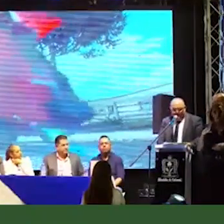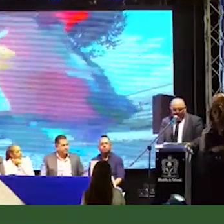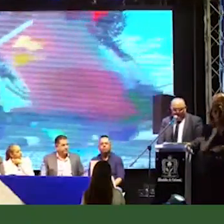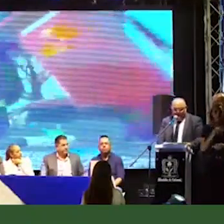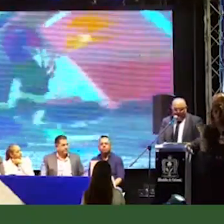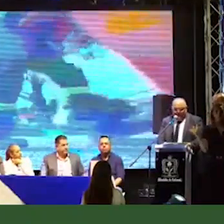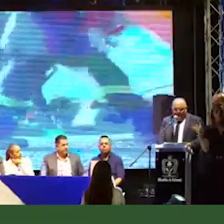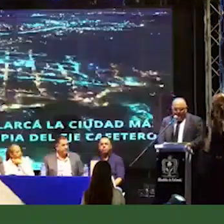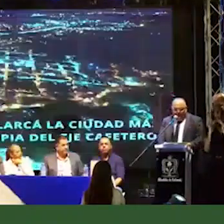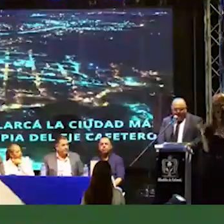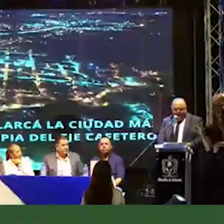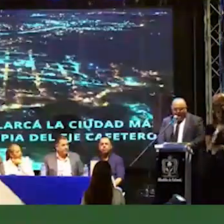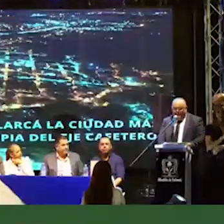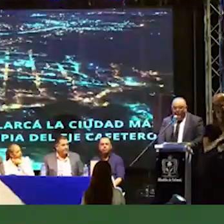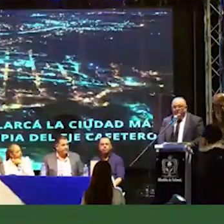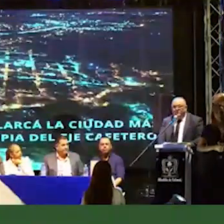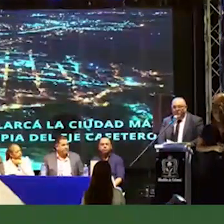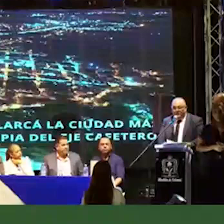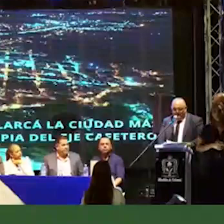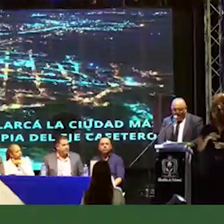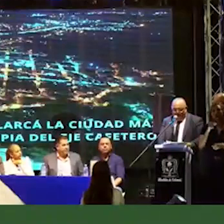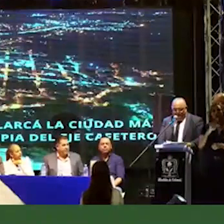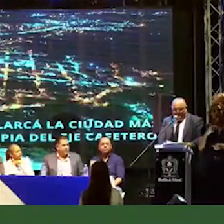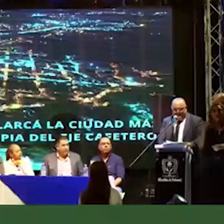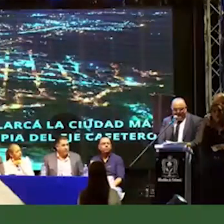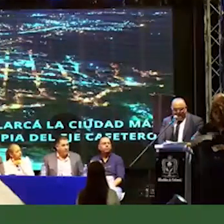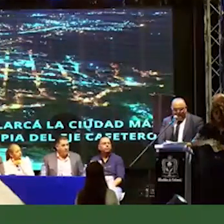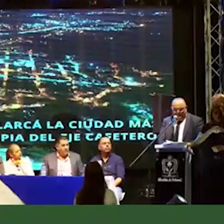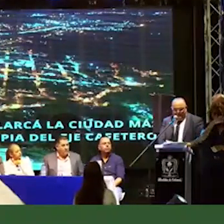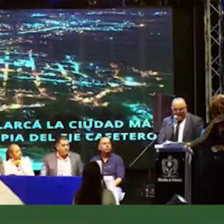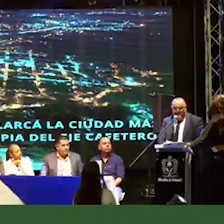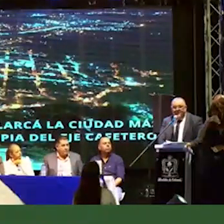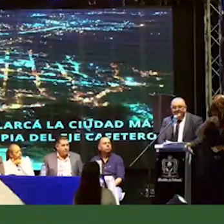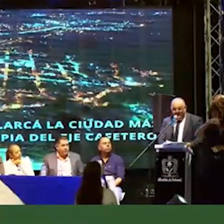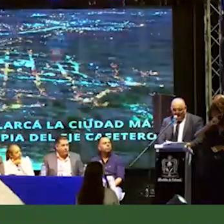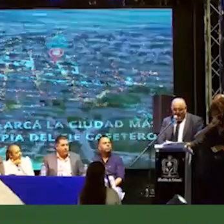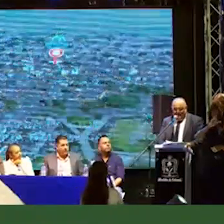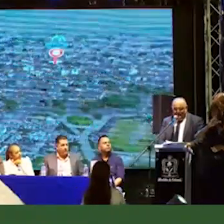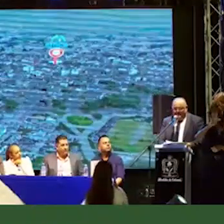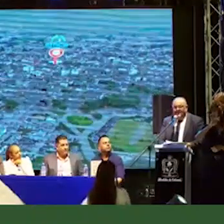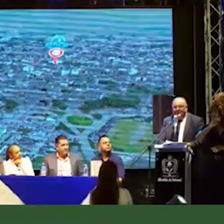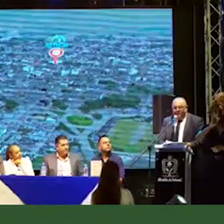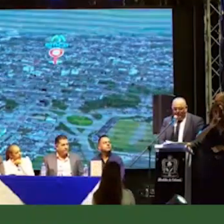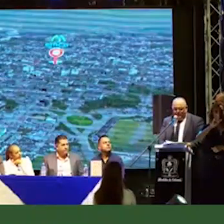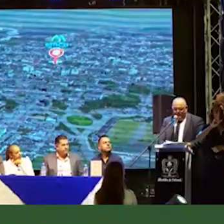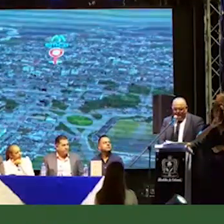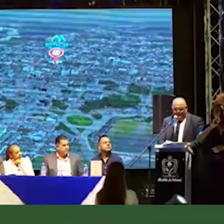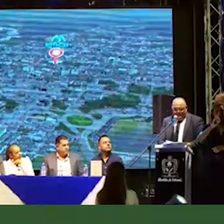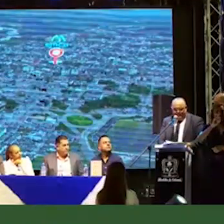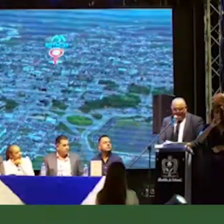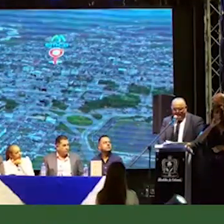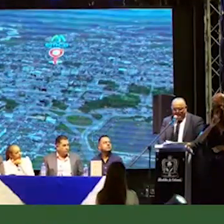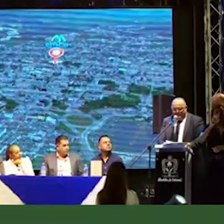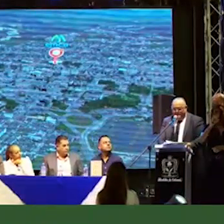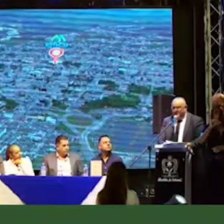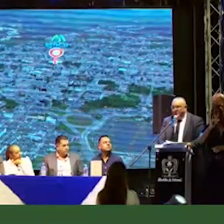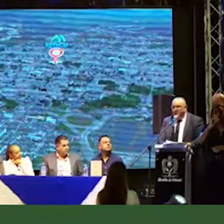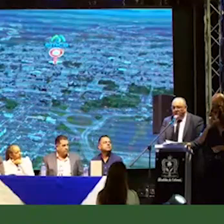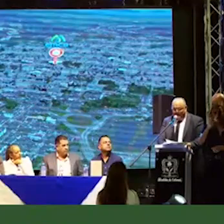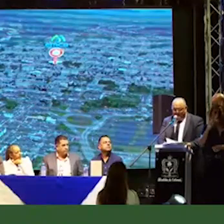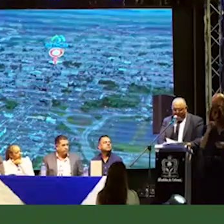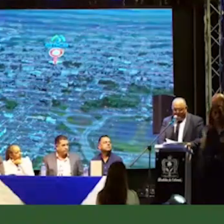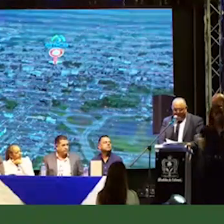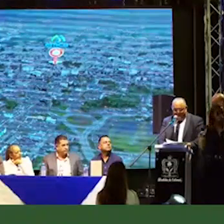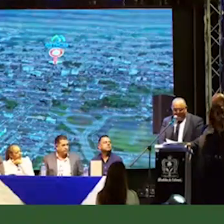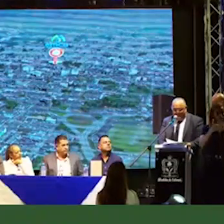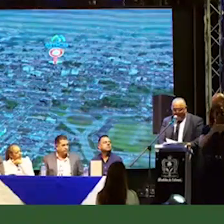todos. El libro de la historia de Multipropósito se cierra hoy. Esta noche, a partir de las 12, empezamos a escribir una